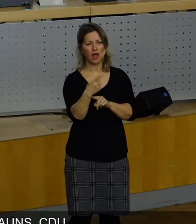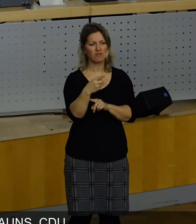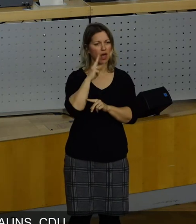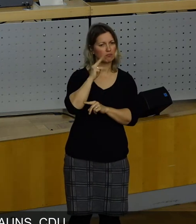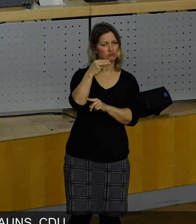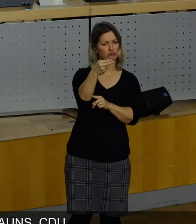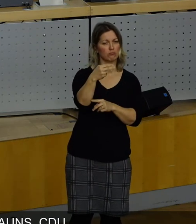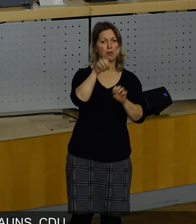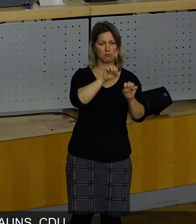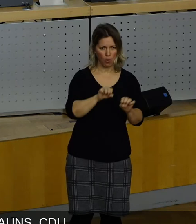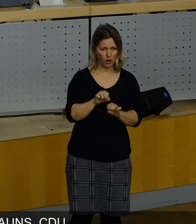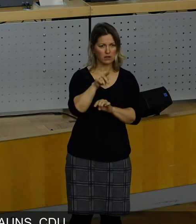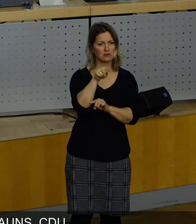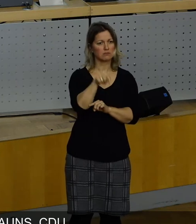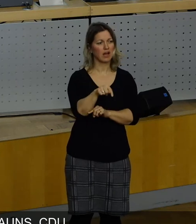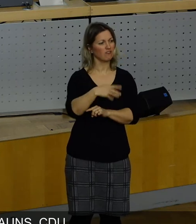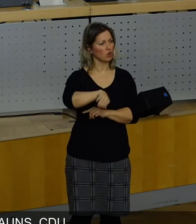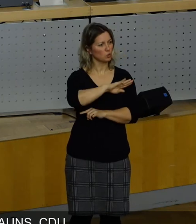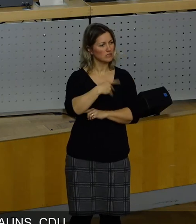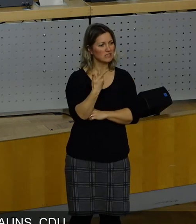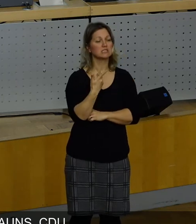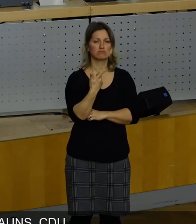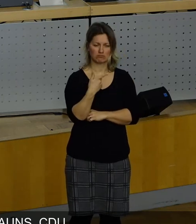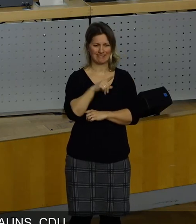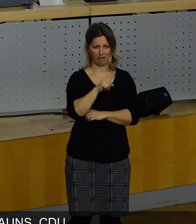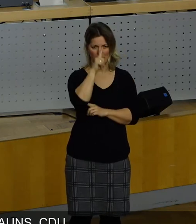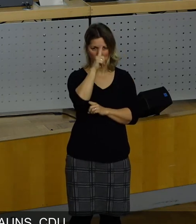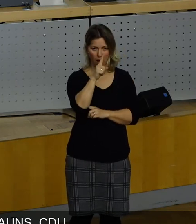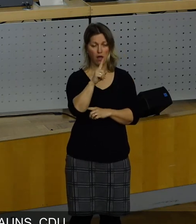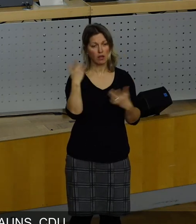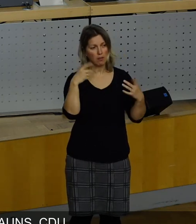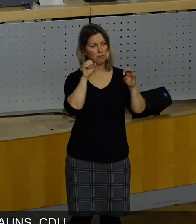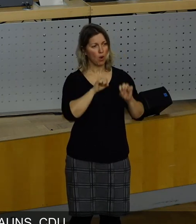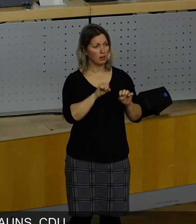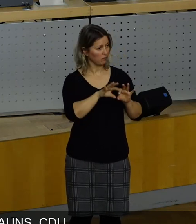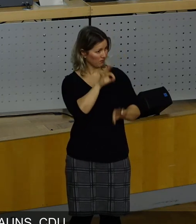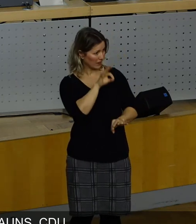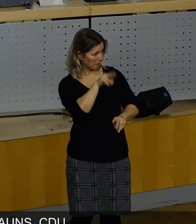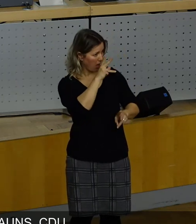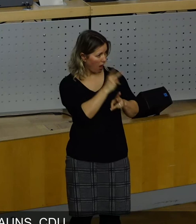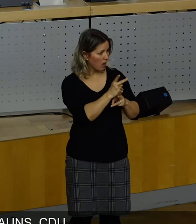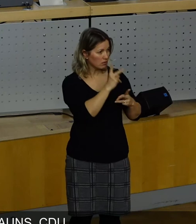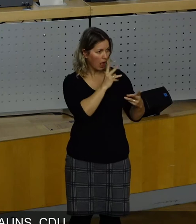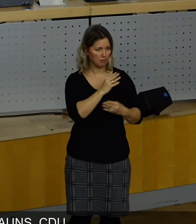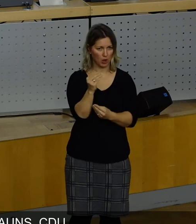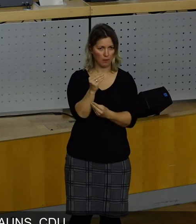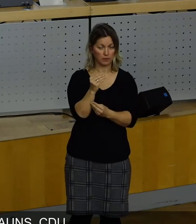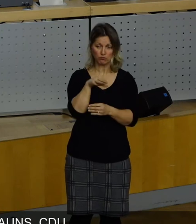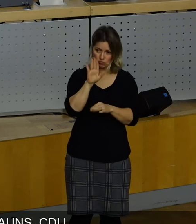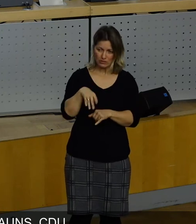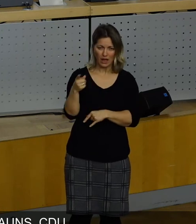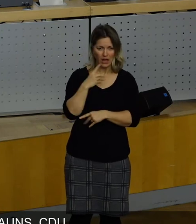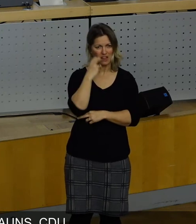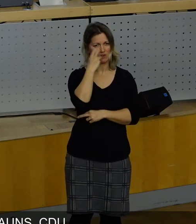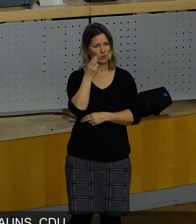wird, möglicherweise, und so steht es von uns, der muss in diesem Rat dann vielleicht auch noch eine Mehrheit finden. Und dann können Sie das gerne versuchen vom